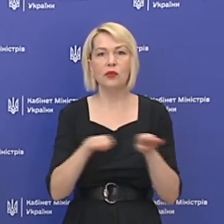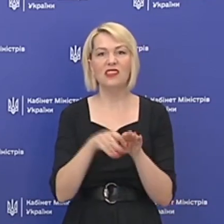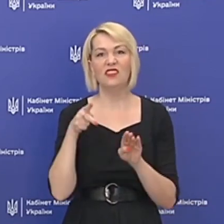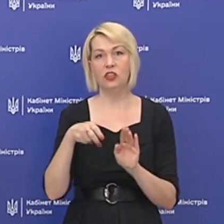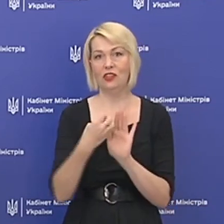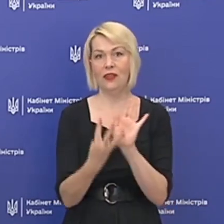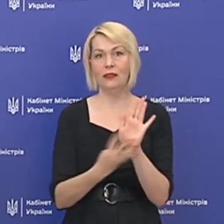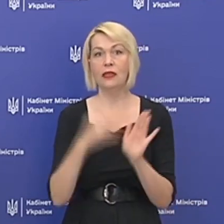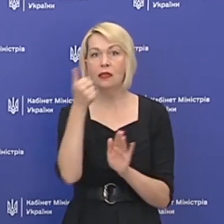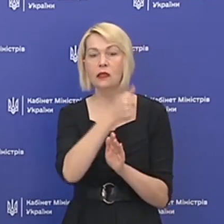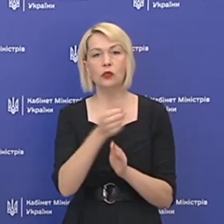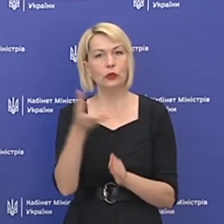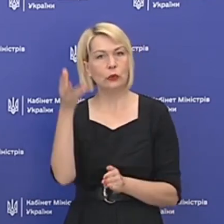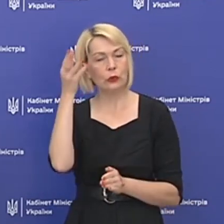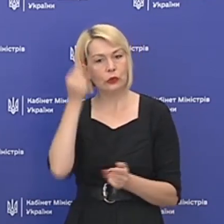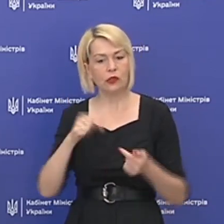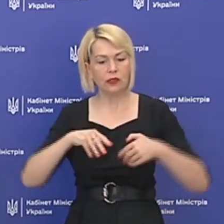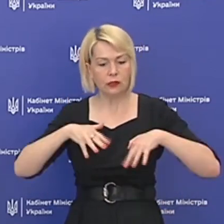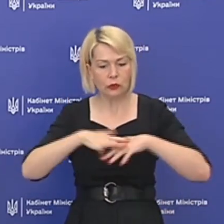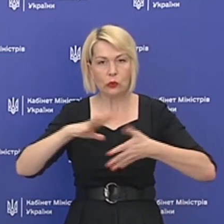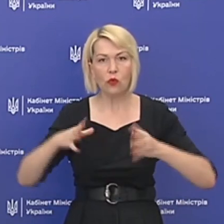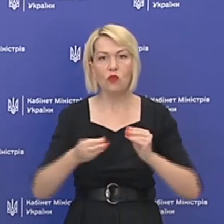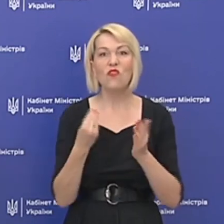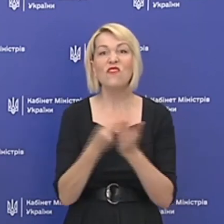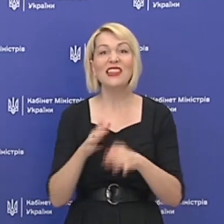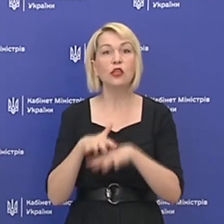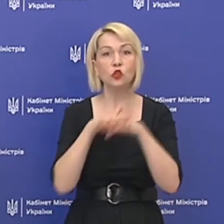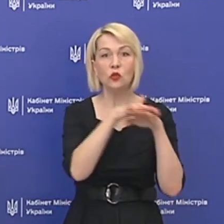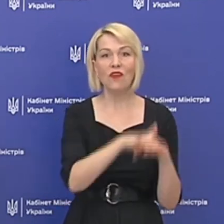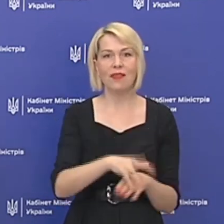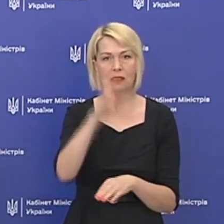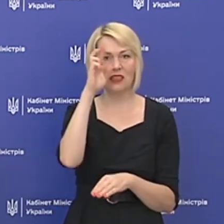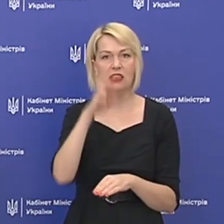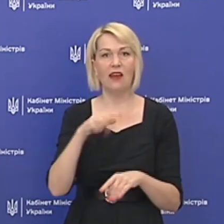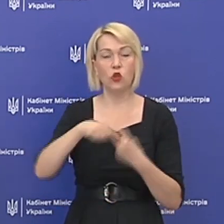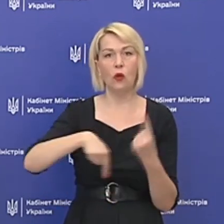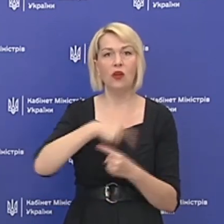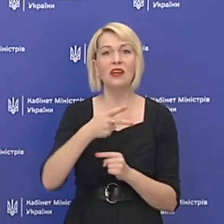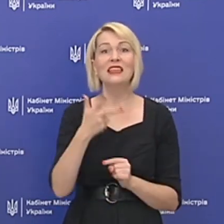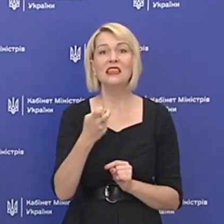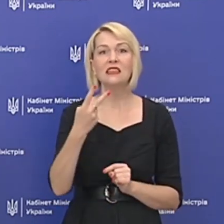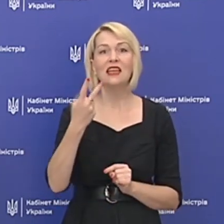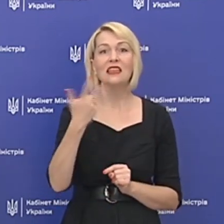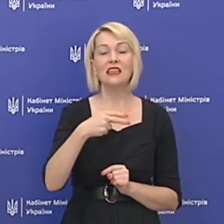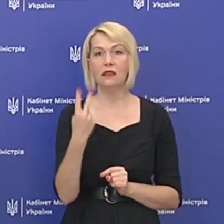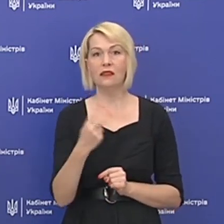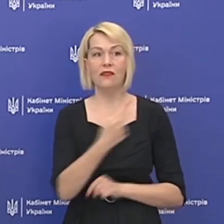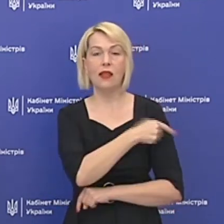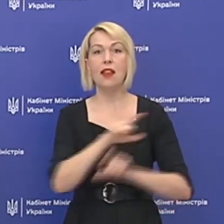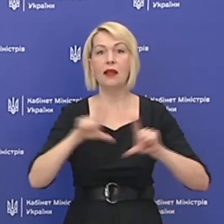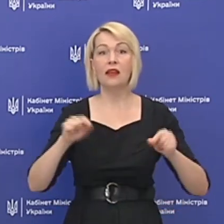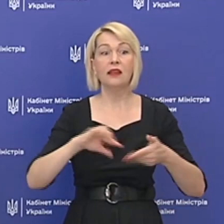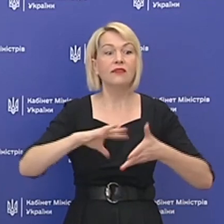роком з точки зору фінансування з державного бюджету. 332 лікарні взагалі отримали